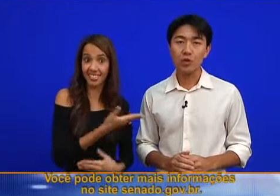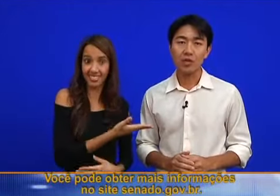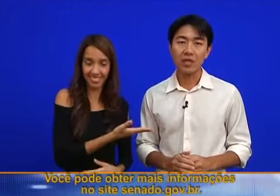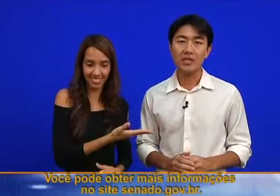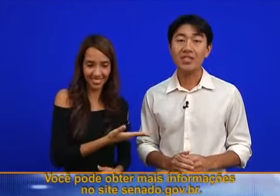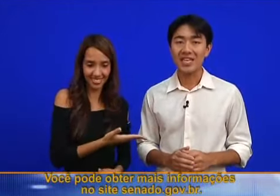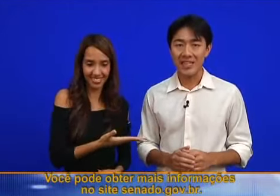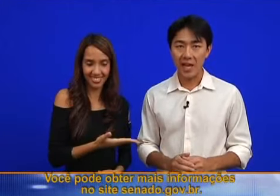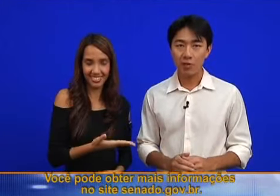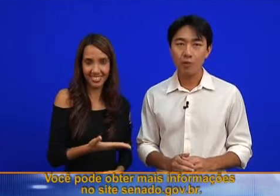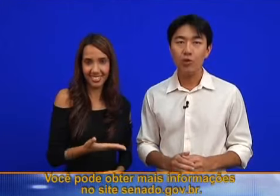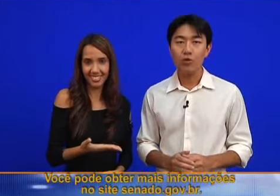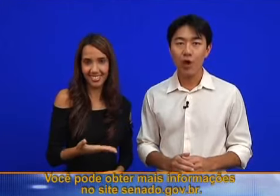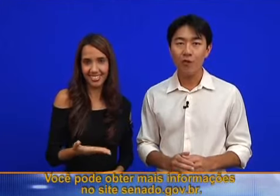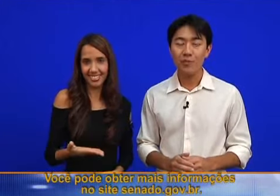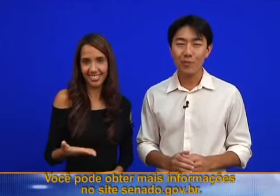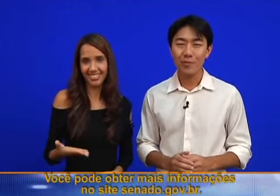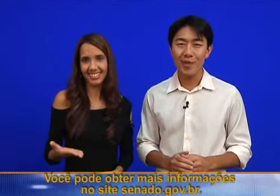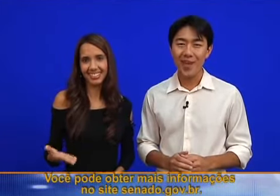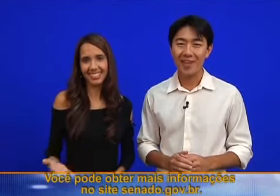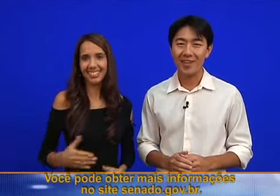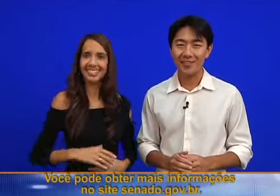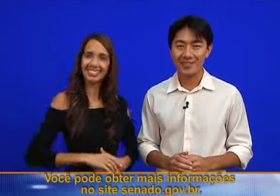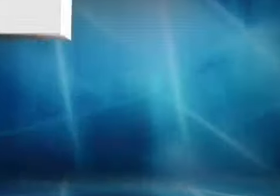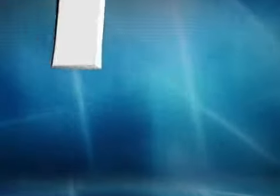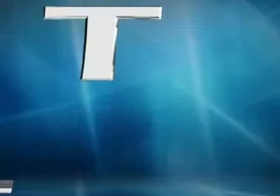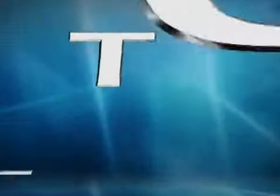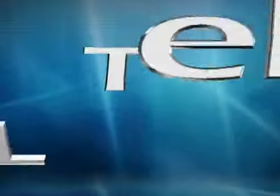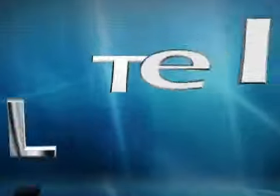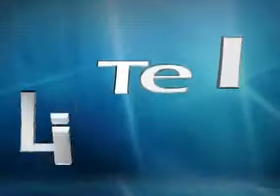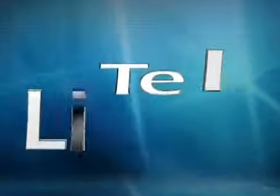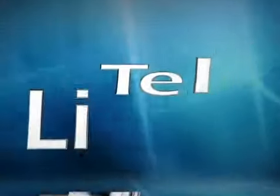informações no site senado.gov.br.